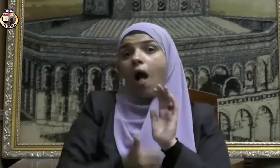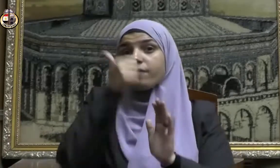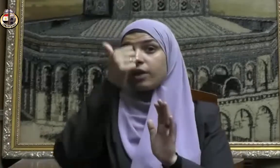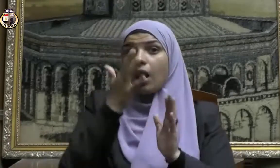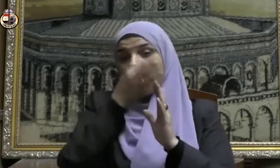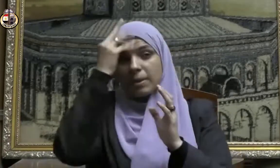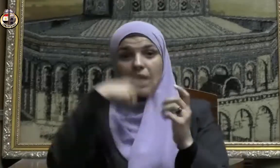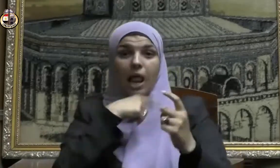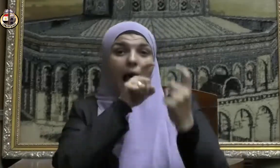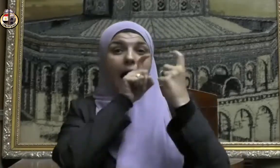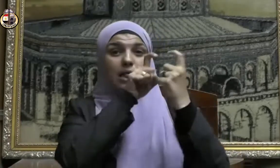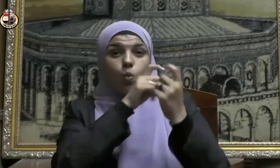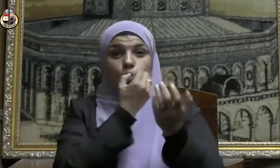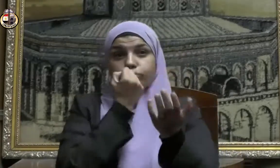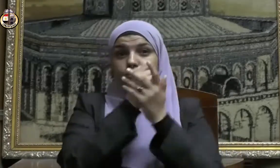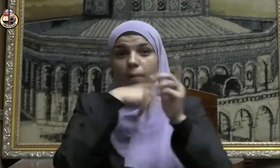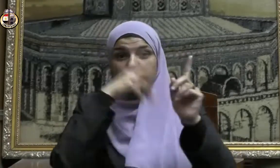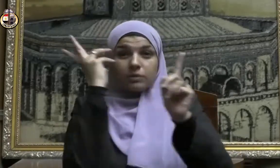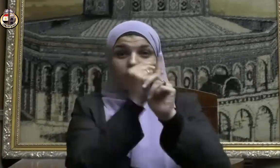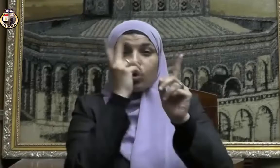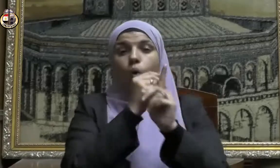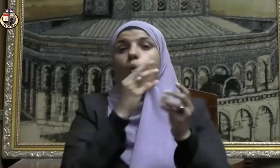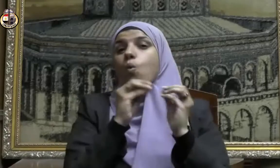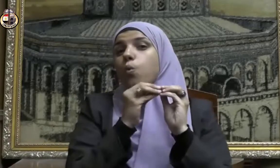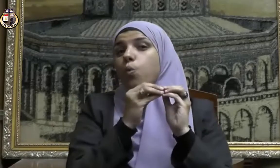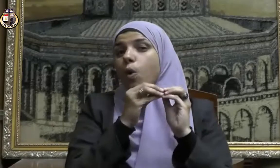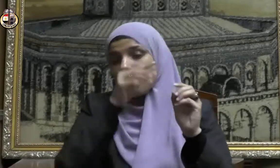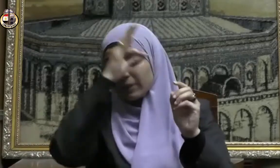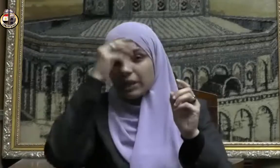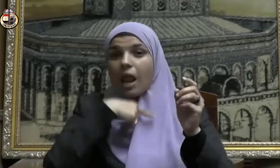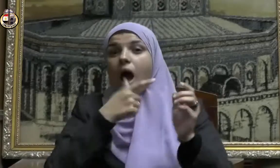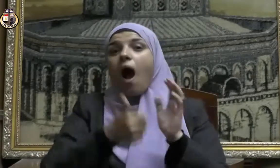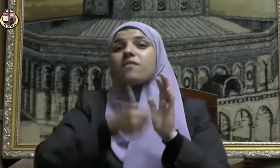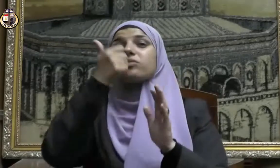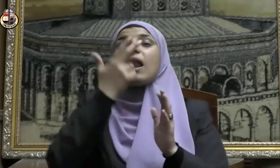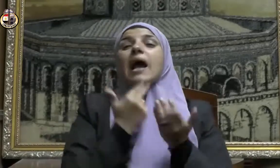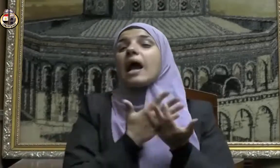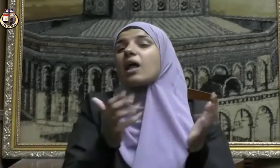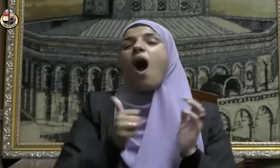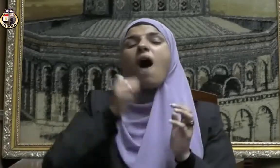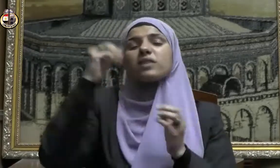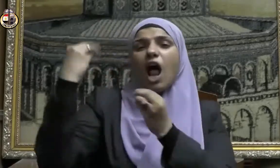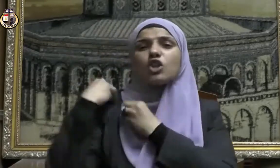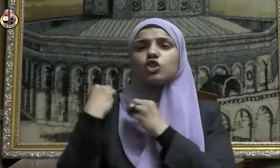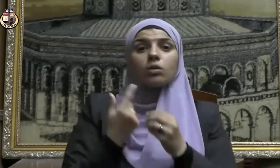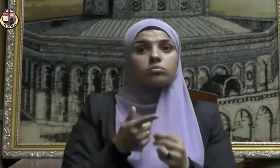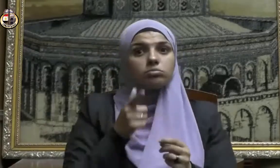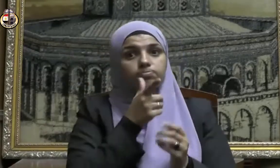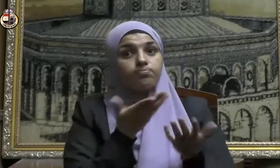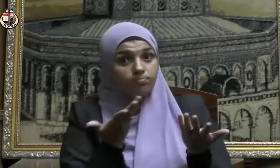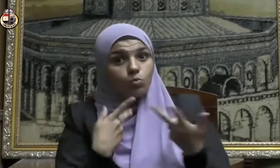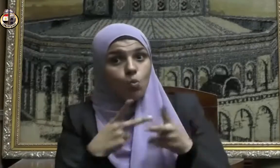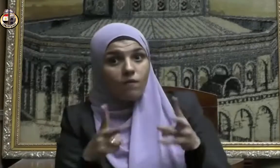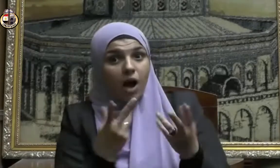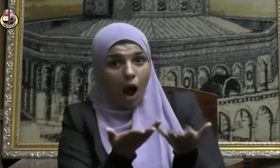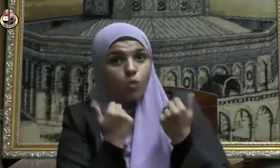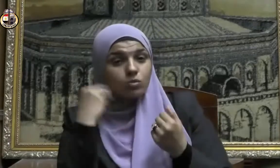عدوكم فتضربوا أعناقهم ويضربوا أعناقكم قالوا بلى قال